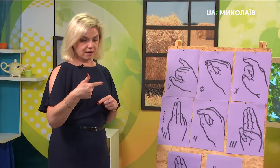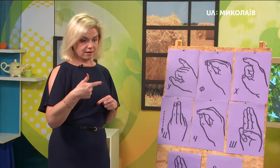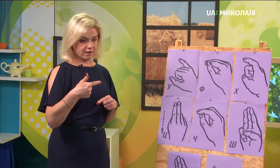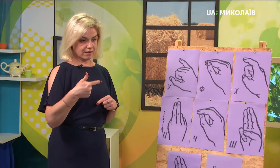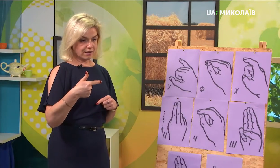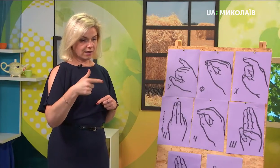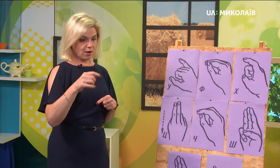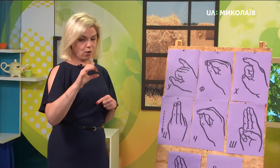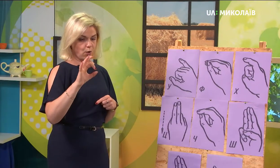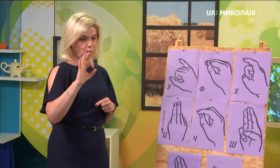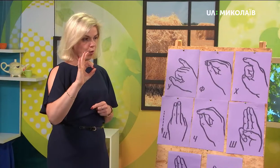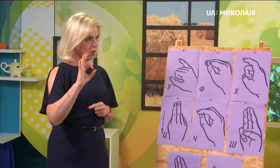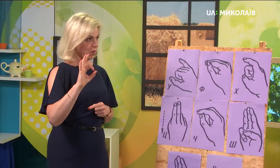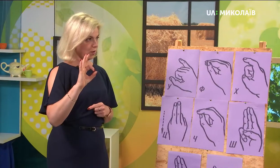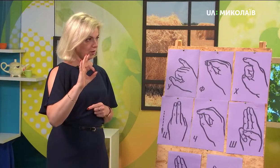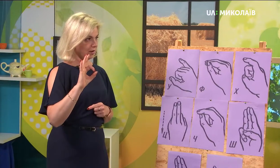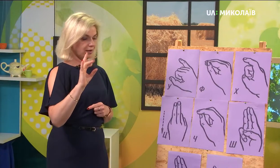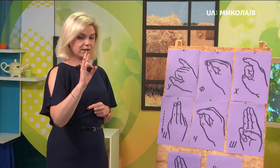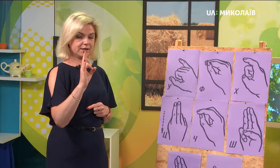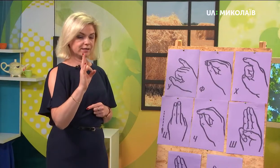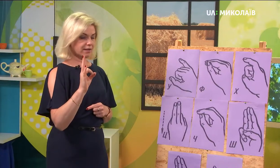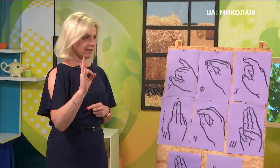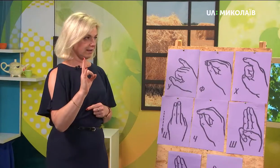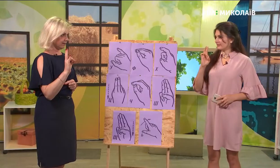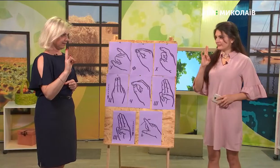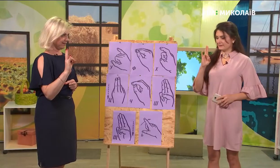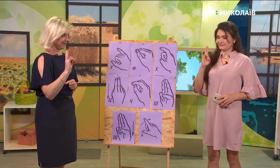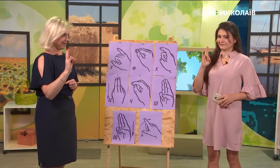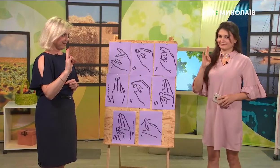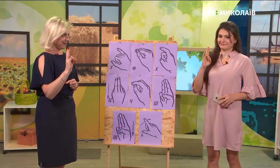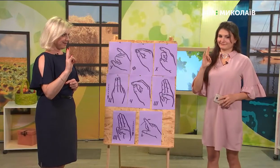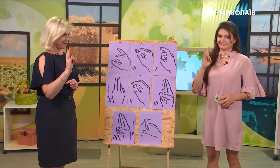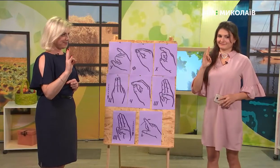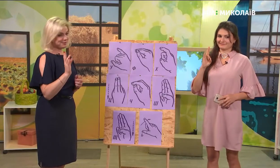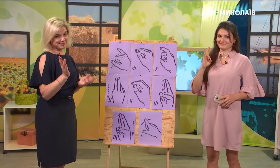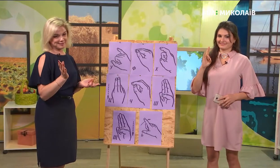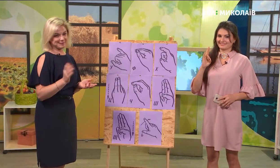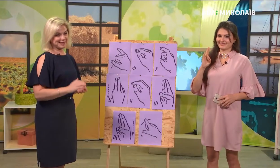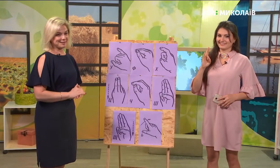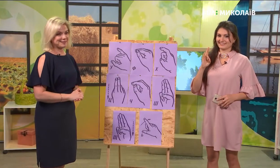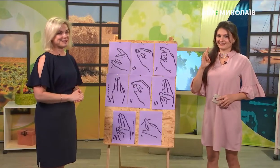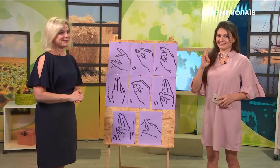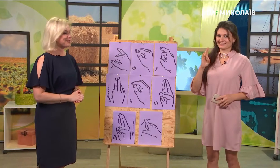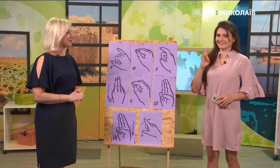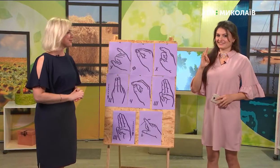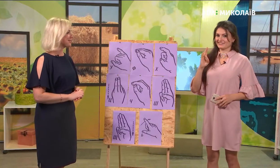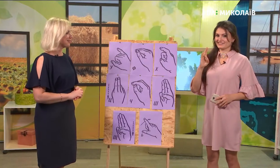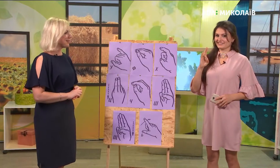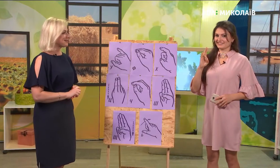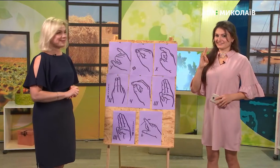«о» і літера «н». Ну, от ми таке нескладне слово знаємо. Нас дивиться, як на